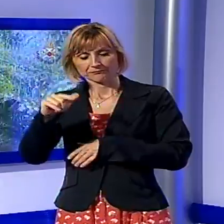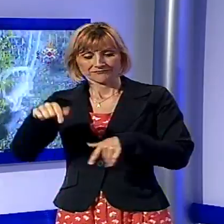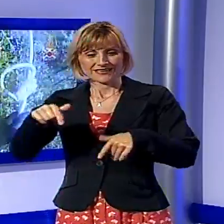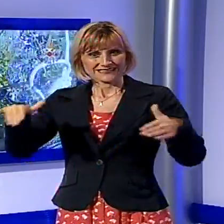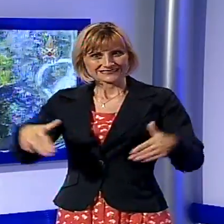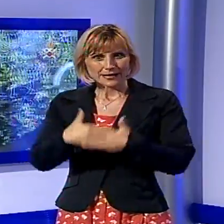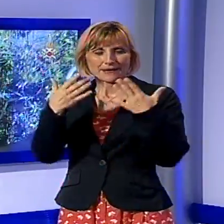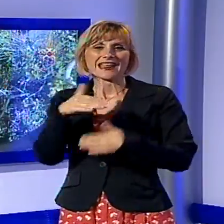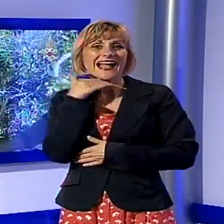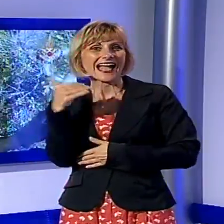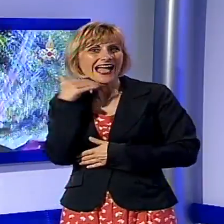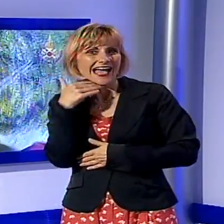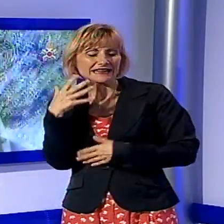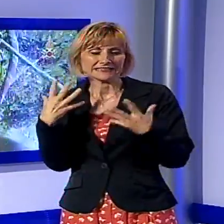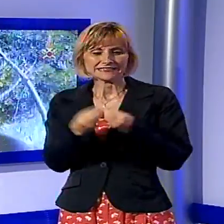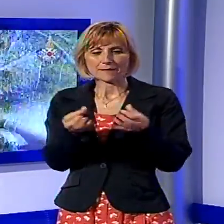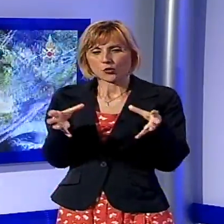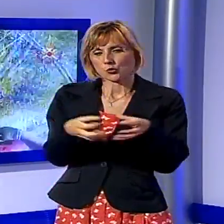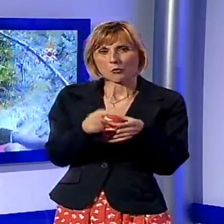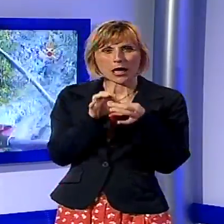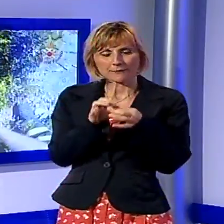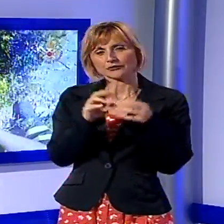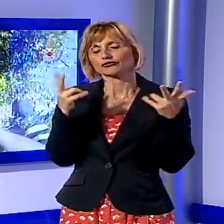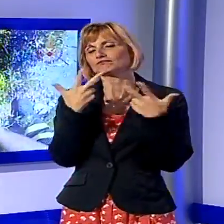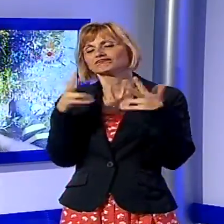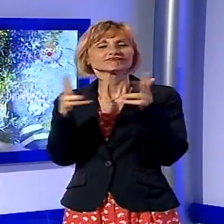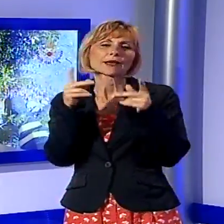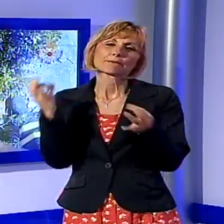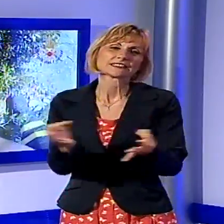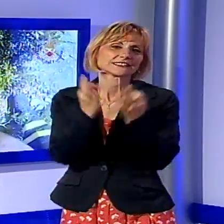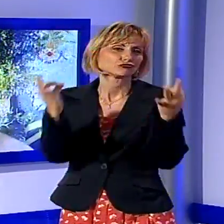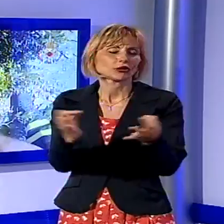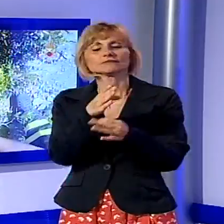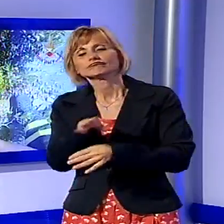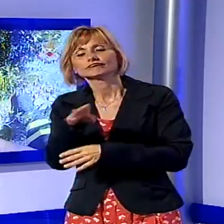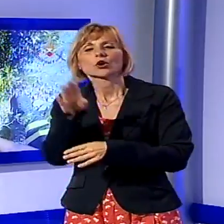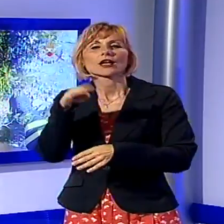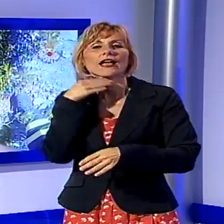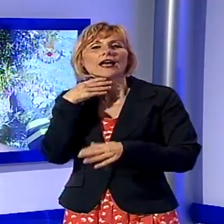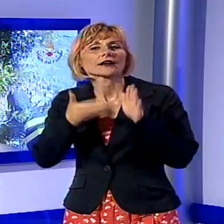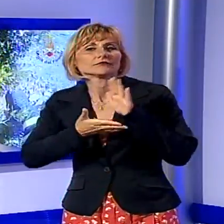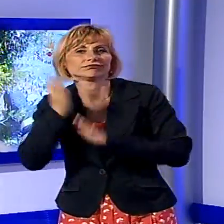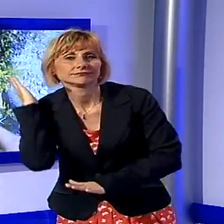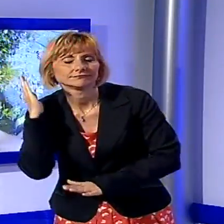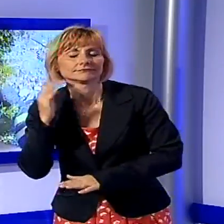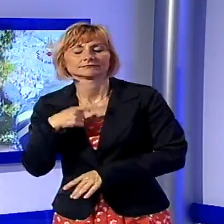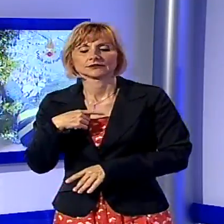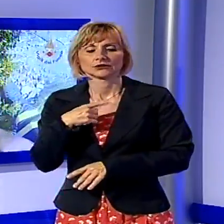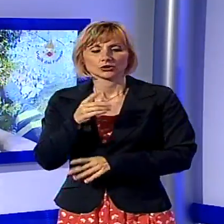ragazzi che avevano deciso di fare un giro nella zona. Quando l'animale si è allontanato i giovani si sono accorti che era rimasto